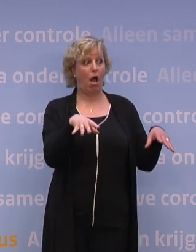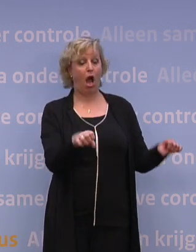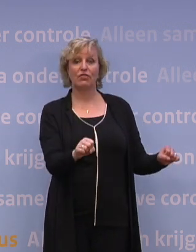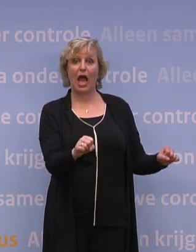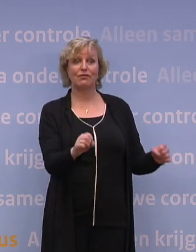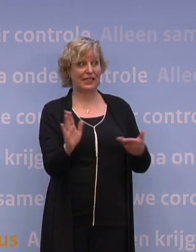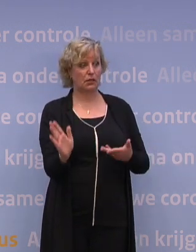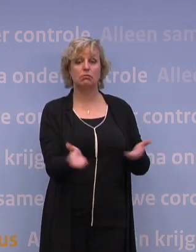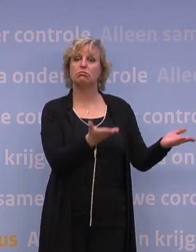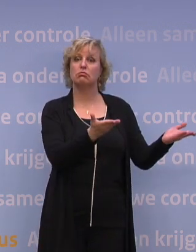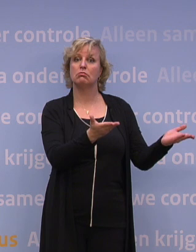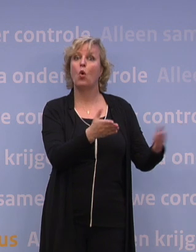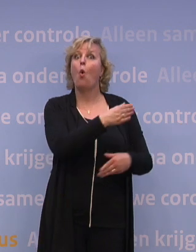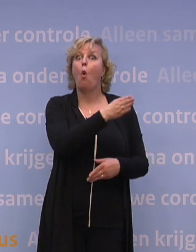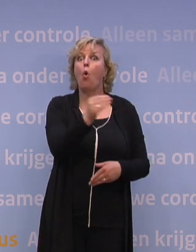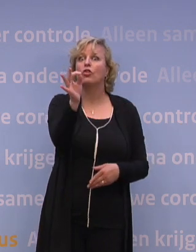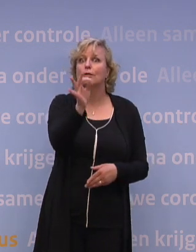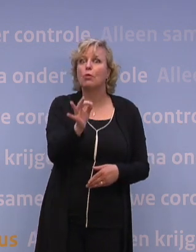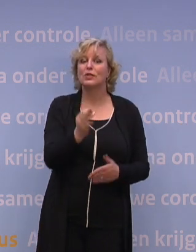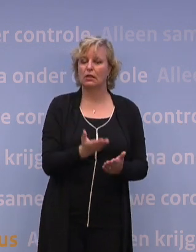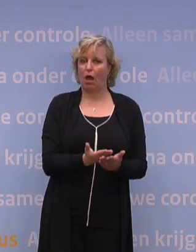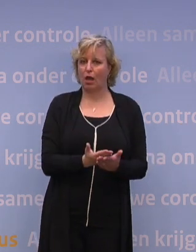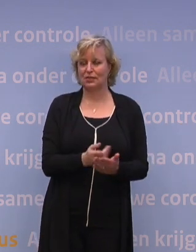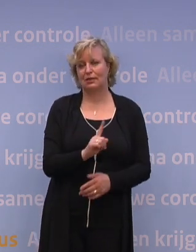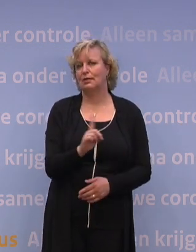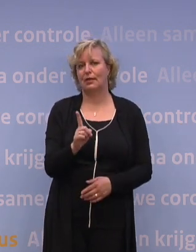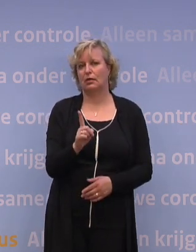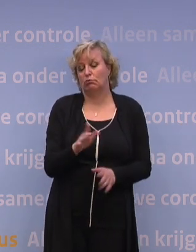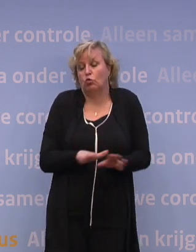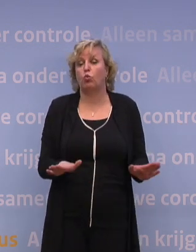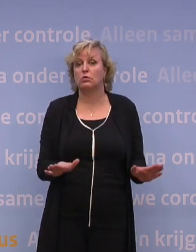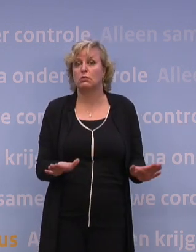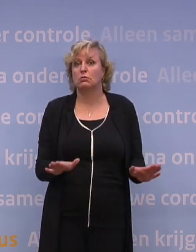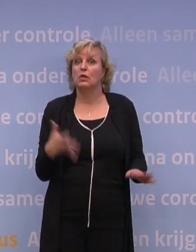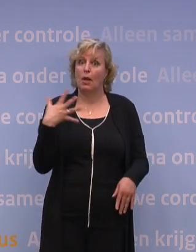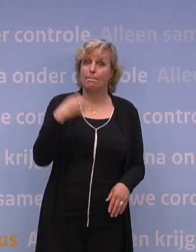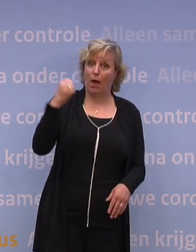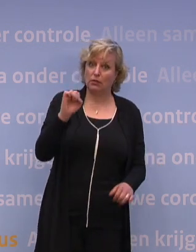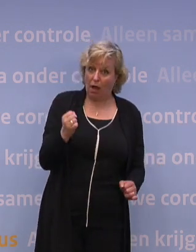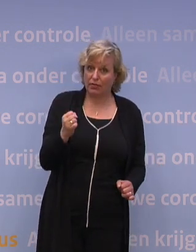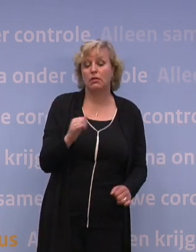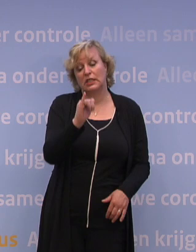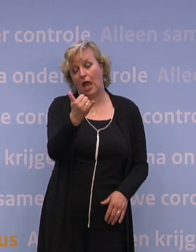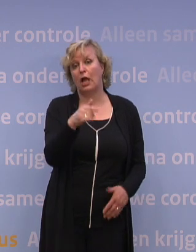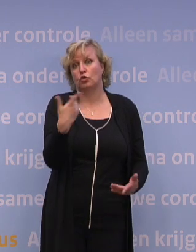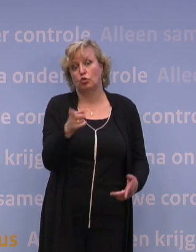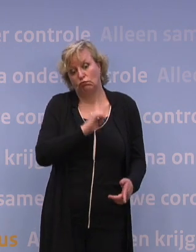gewoon is ingeregeld. Is die honderd procent waterdicht? Nee, dat is bij geen enkele regel, is dat zo. Kun je tegen een lamp lopen? Ja. Dus hou je er maar gewoon aan.